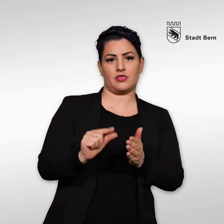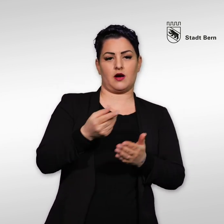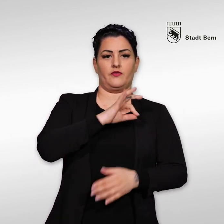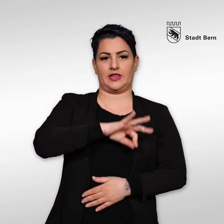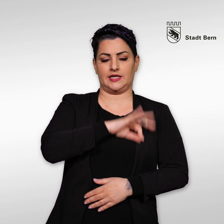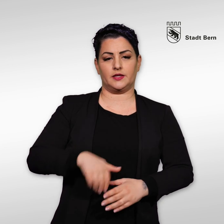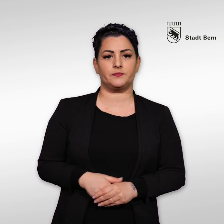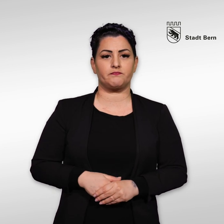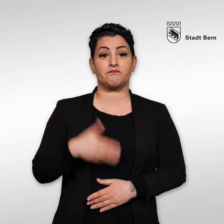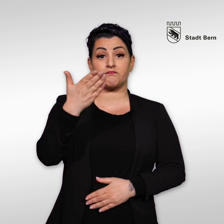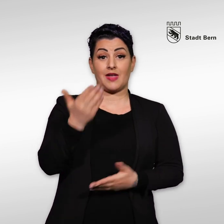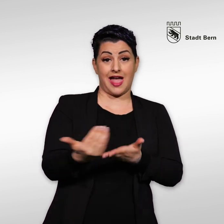Wie berechnen Sie Ihr Einkommen?